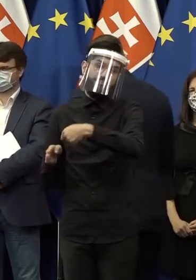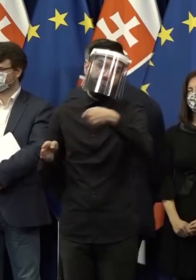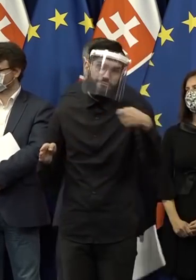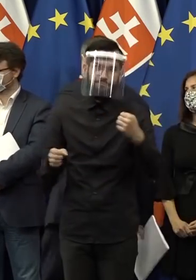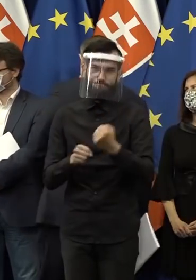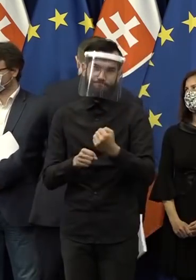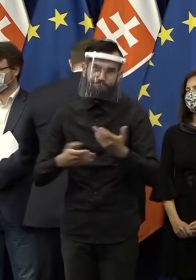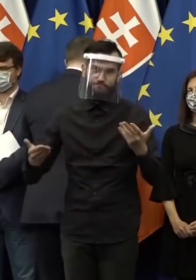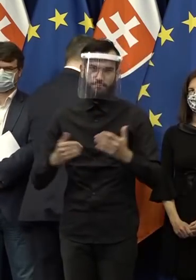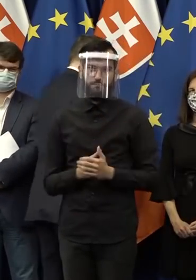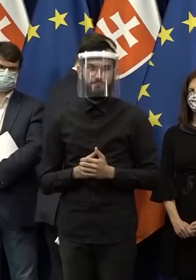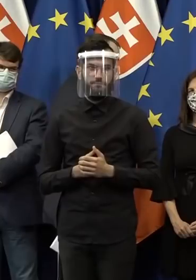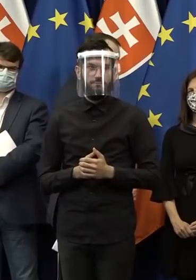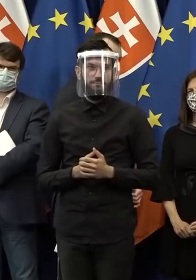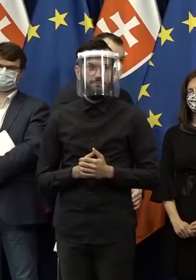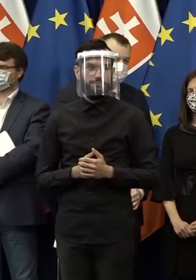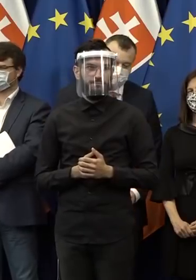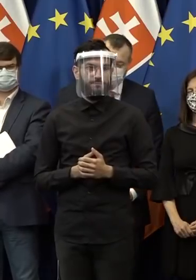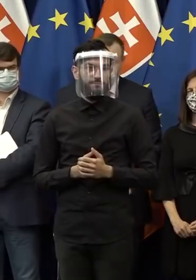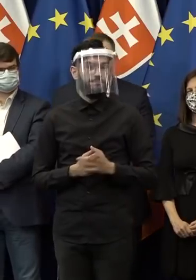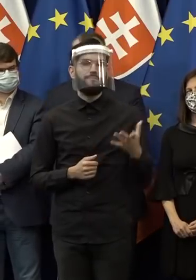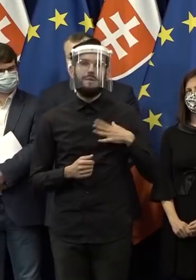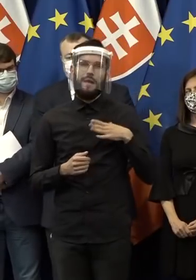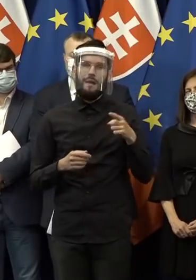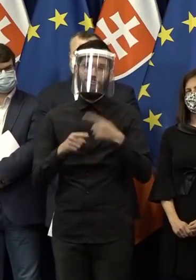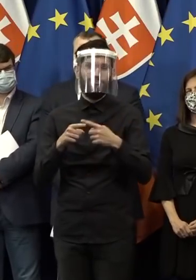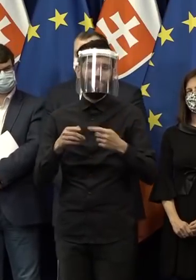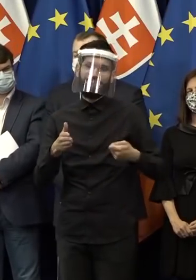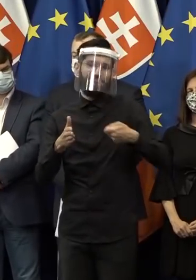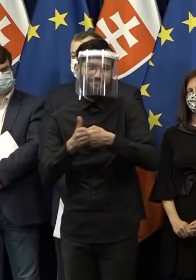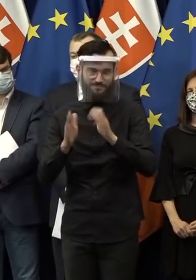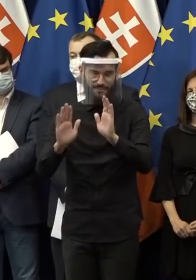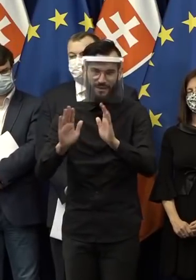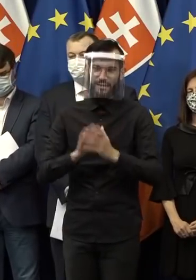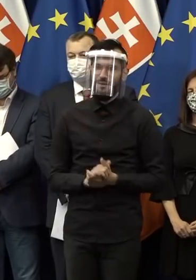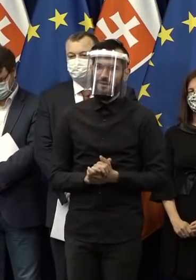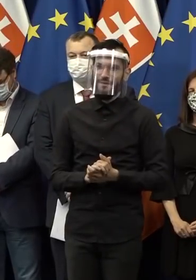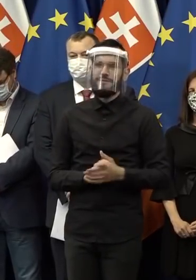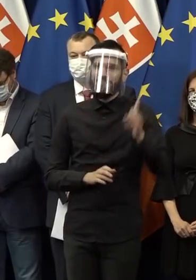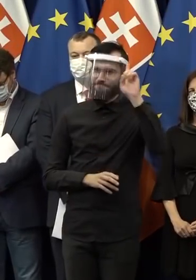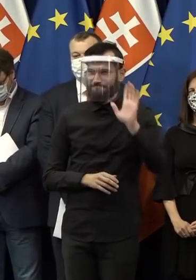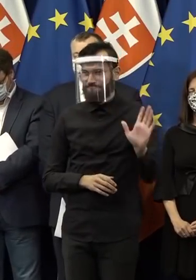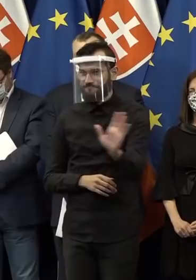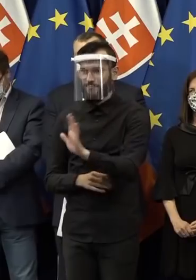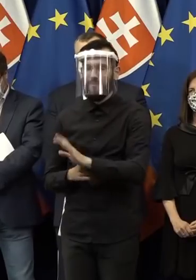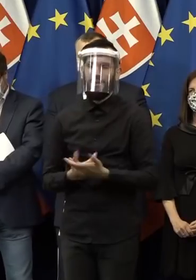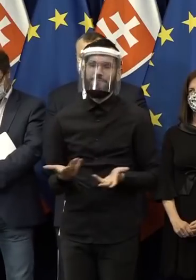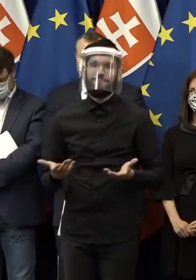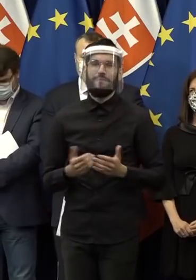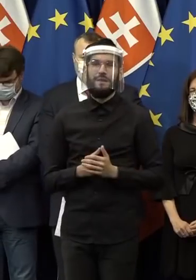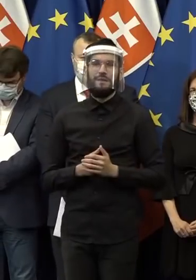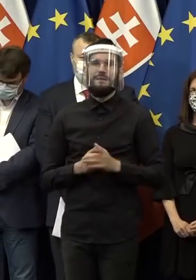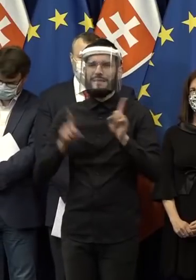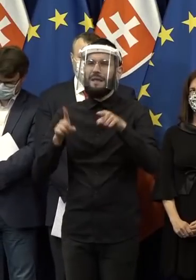Ďakujeme. Televizia Markíza. Alebo pán premiér ešte, nech sa páči. Ja iba takú malú reakciu. Viete, ono, niekedy